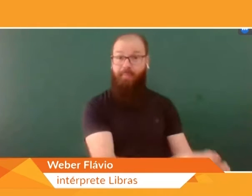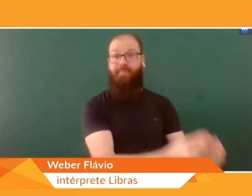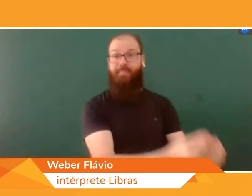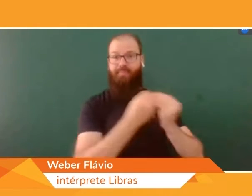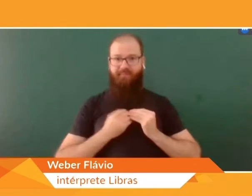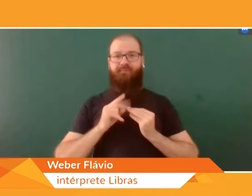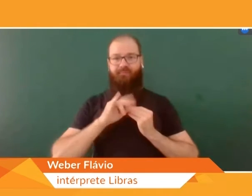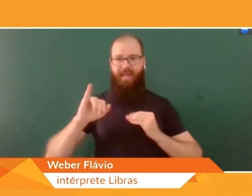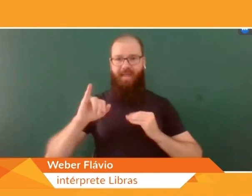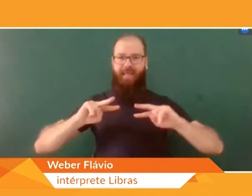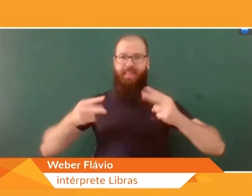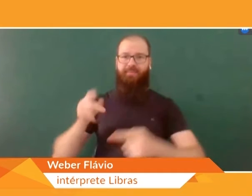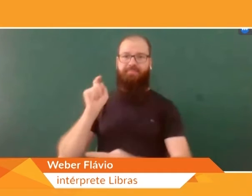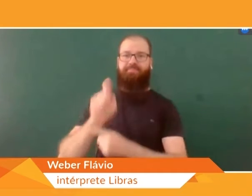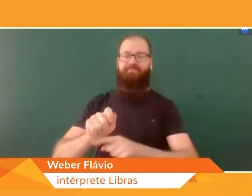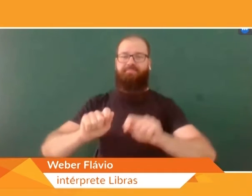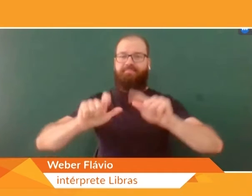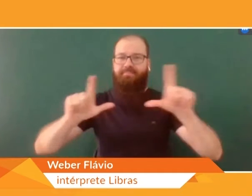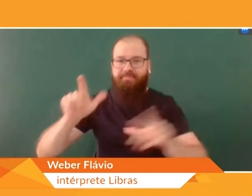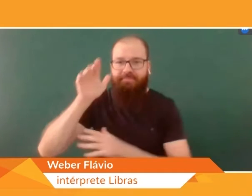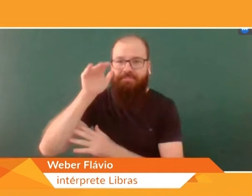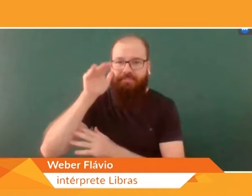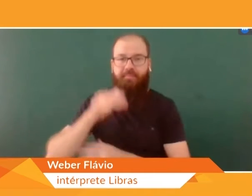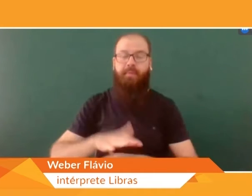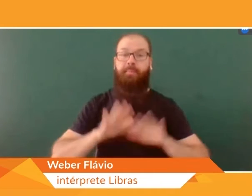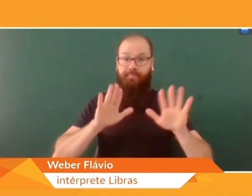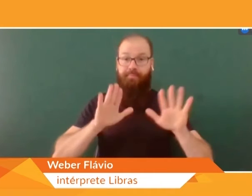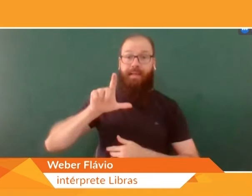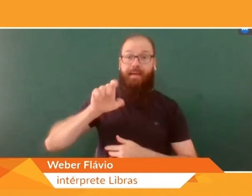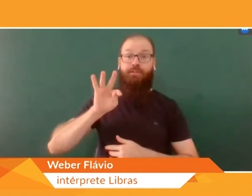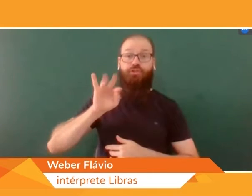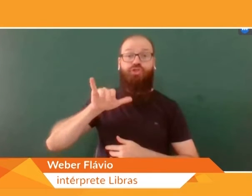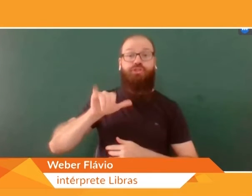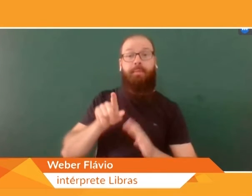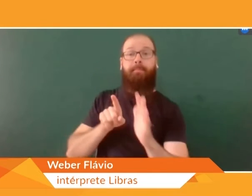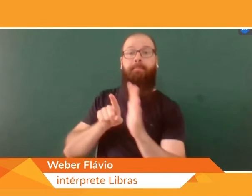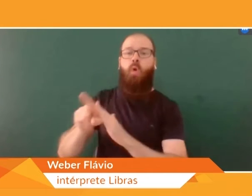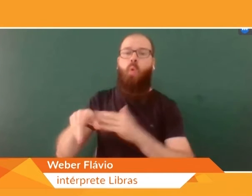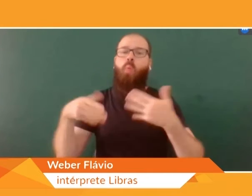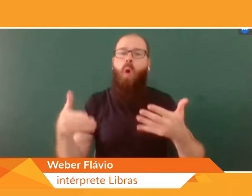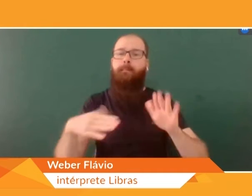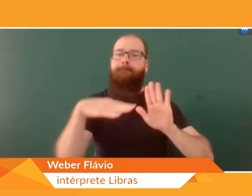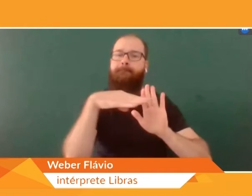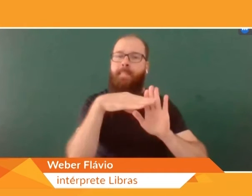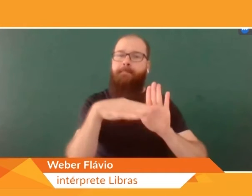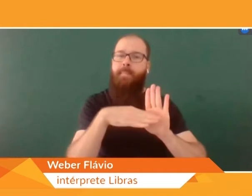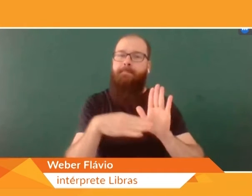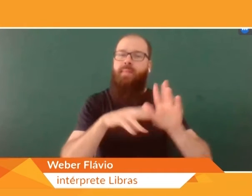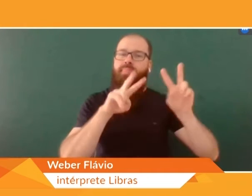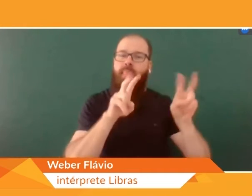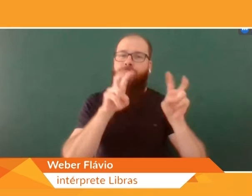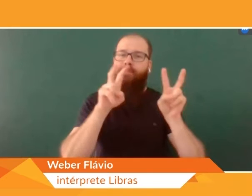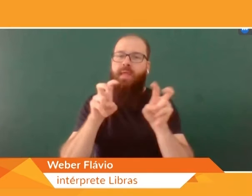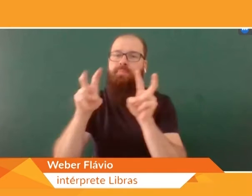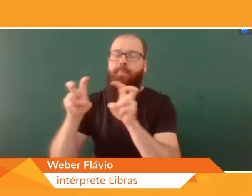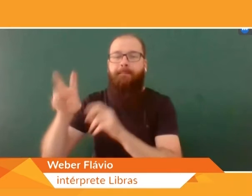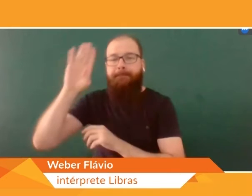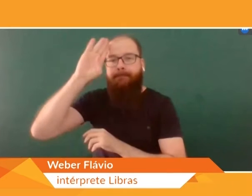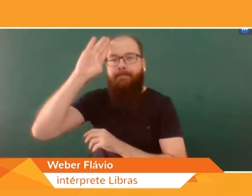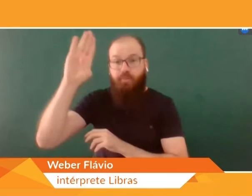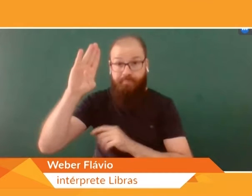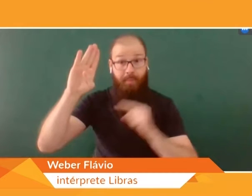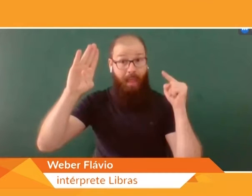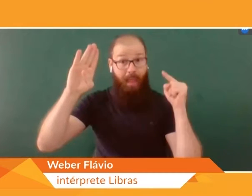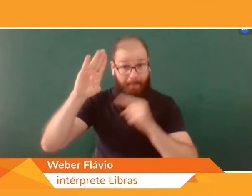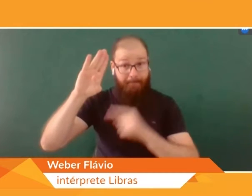exemplos de pautas, de temas, vão estar no seminário? Bom, a principal pauta é a educação